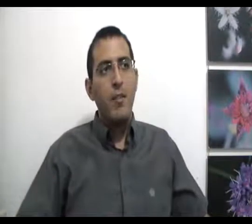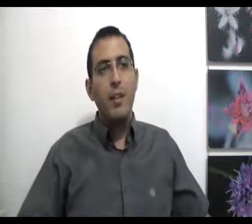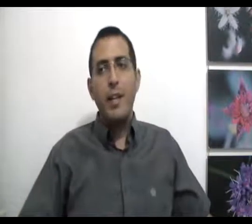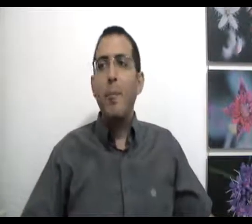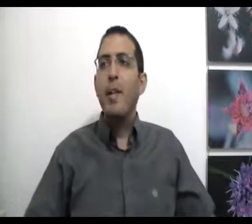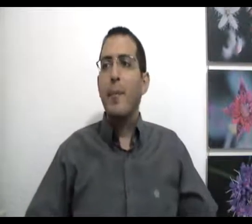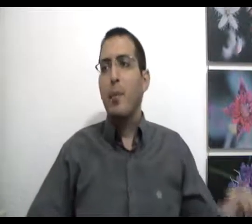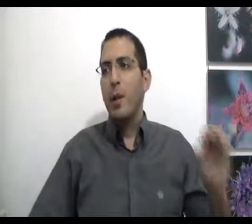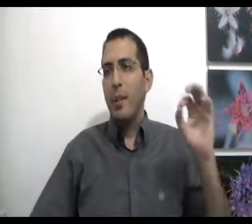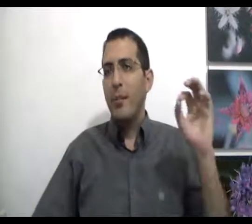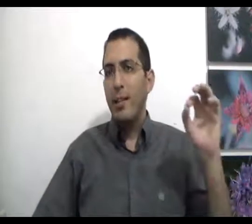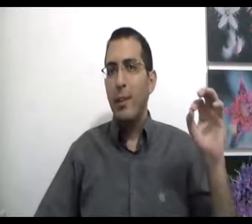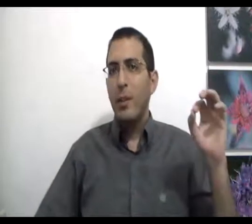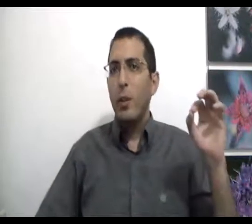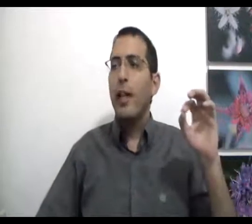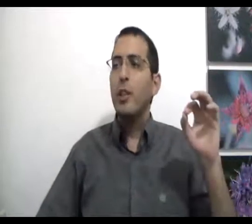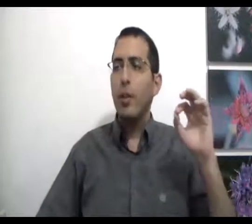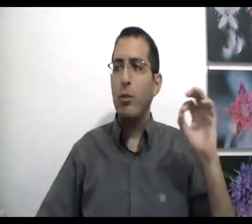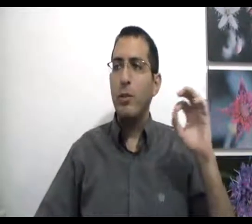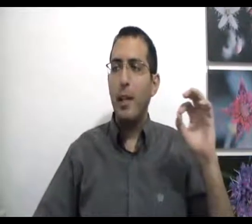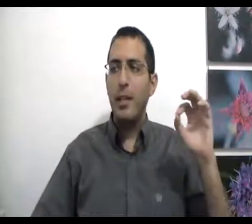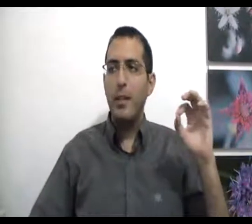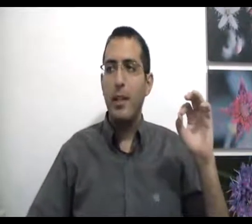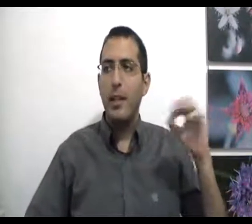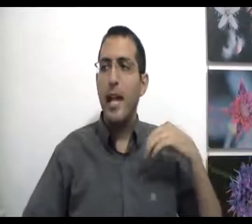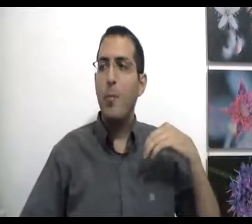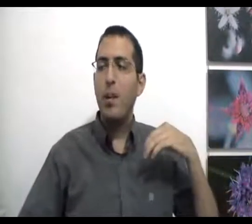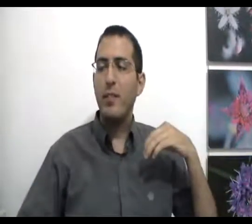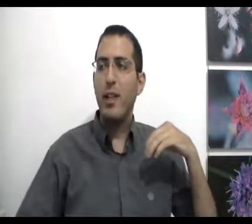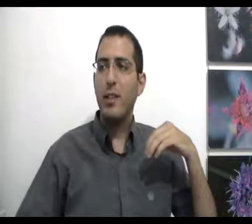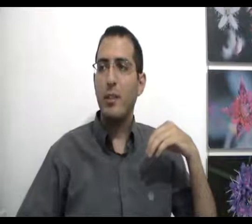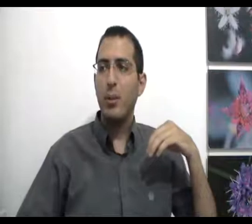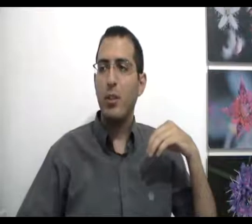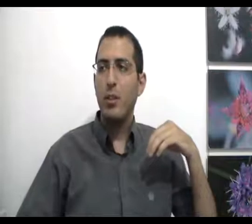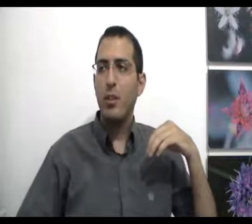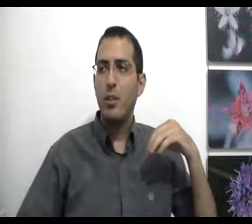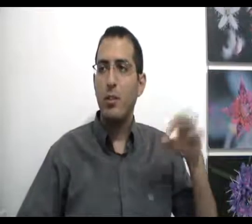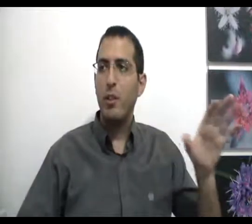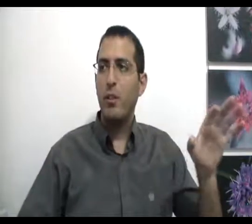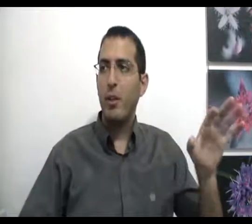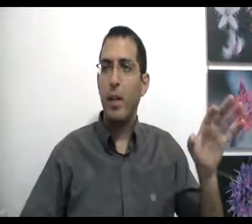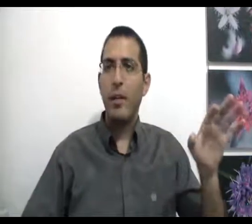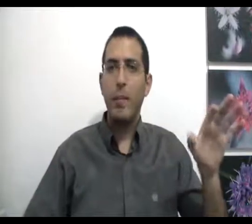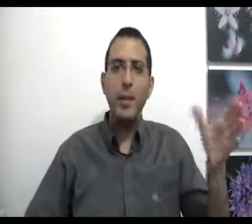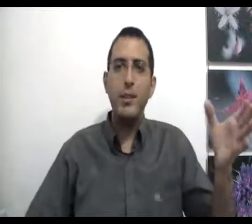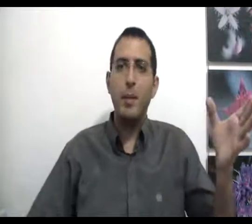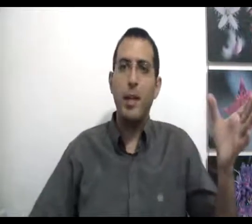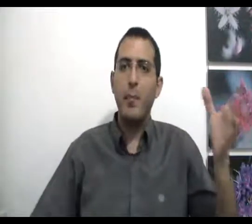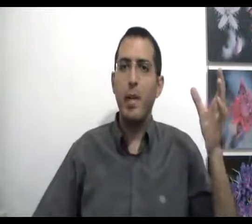ואם בן אדם מתבונה בדבר הזה הוא יראה שאין לו סיבה למה הוא אוהב רק את עצמו ולא דברים אחרים אין סיבה כי על פי